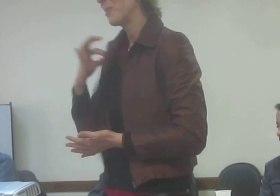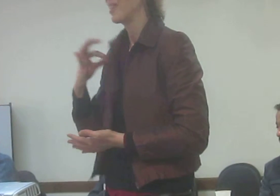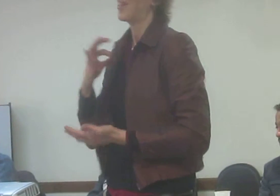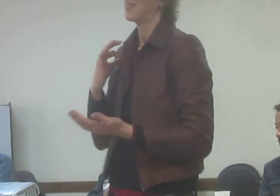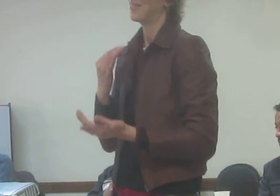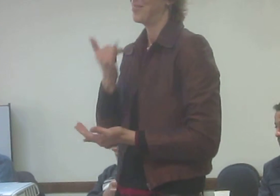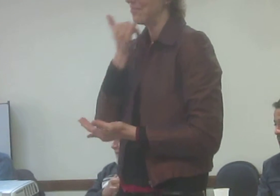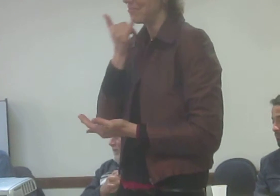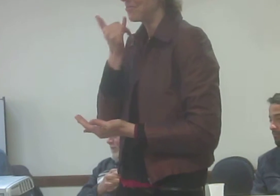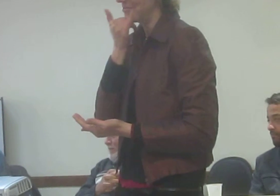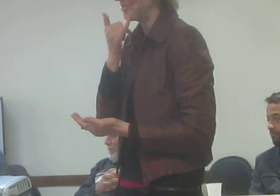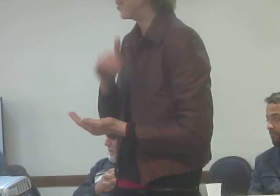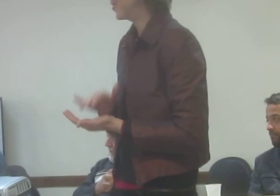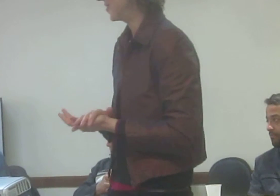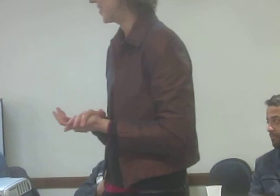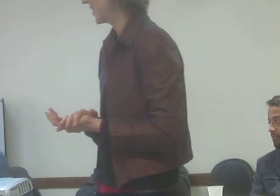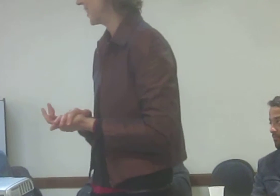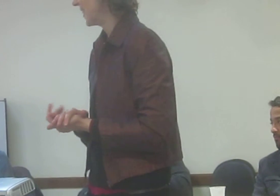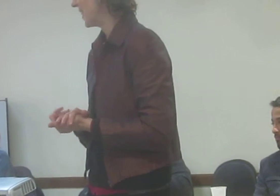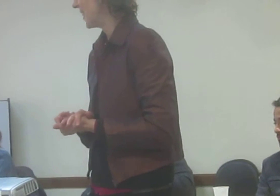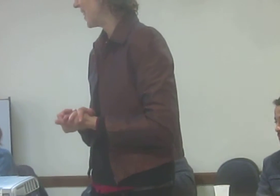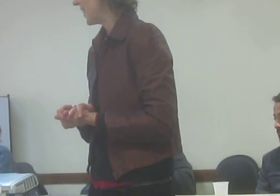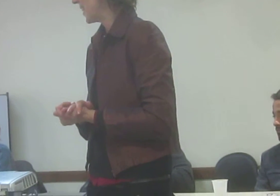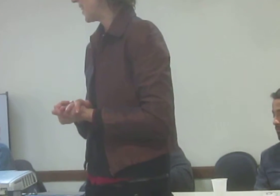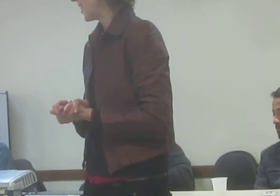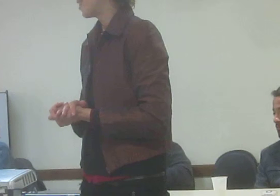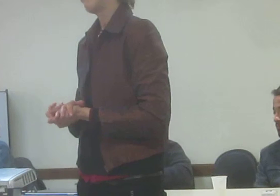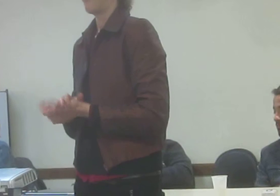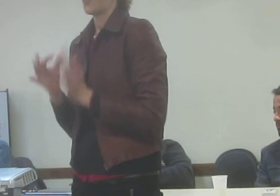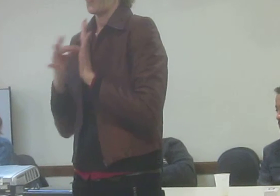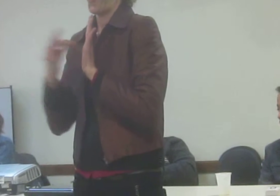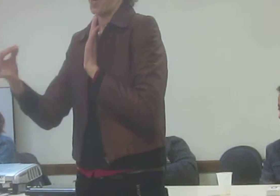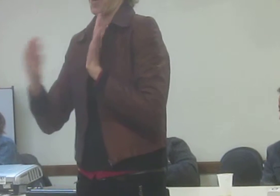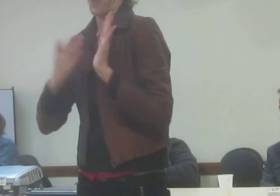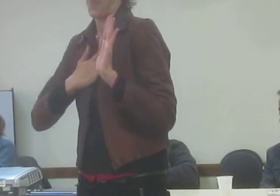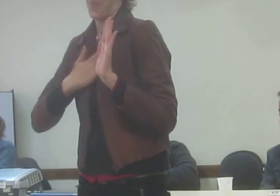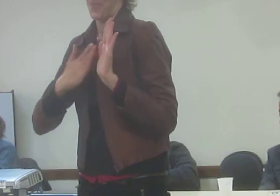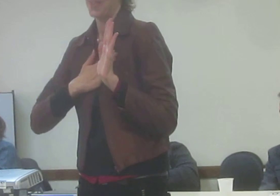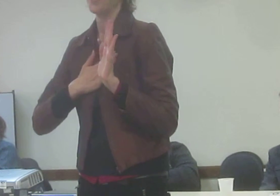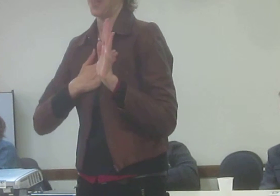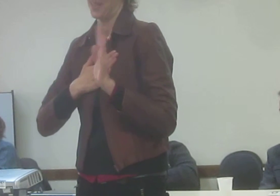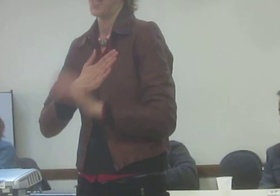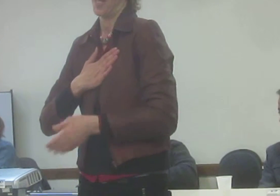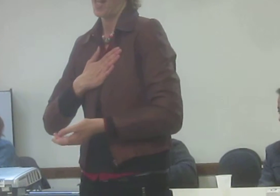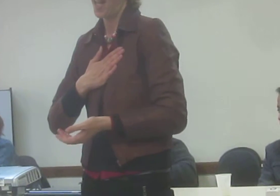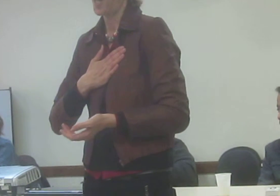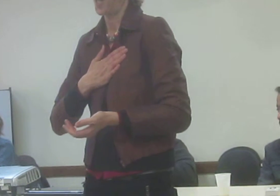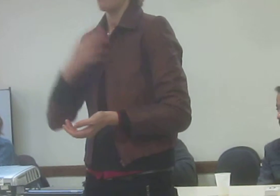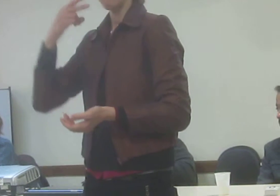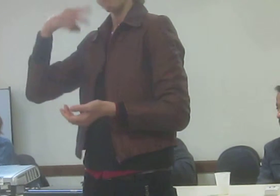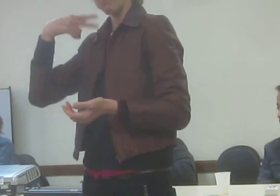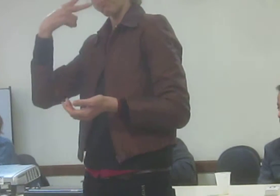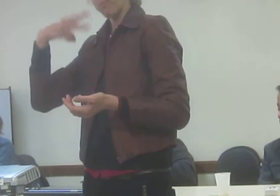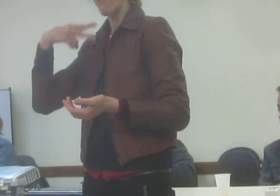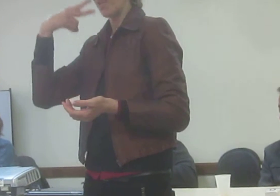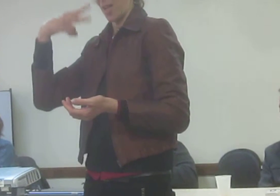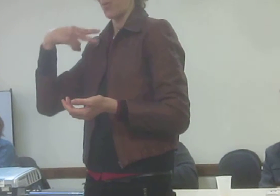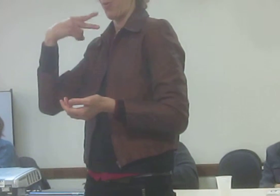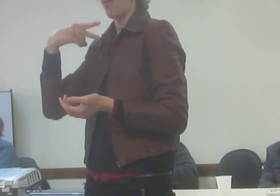voluntária. E eu acho que temos condições, sim. É só buscar que temos condições de achar a verba para elas